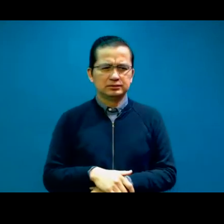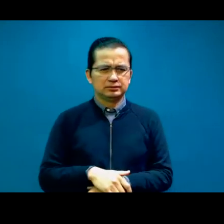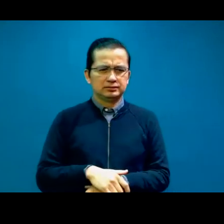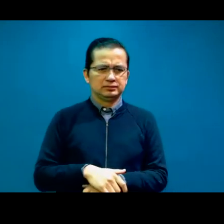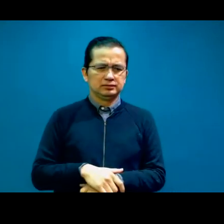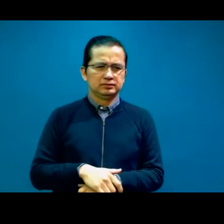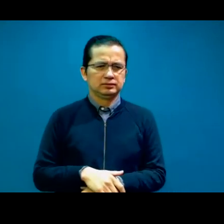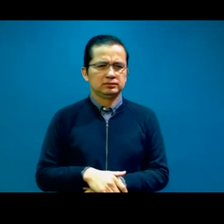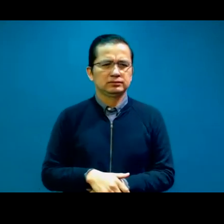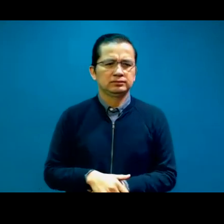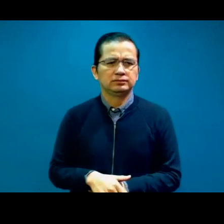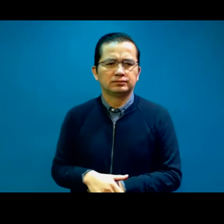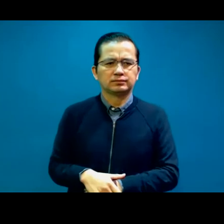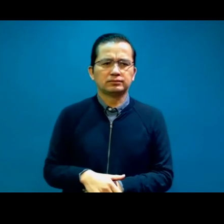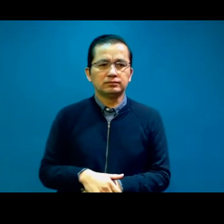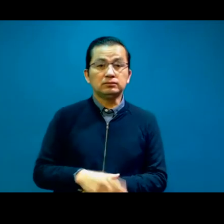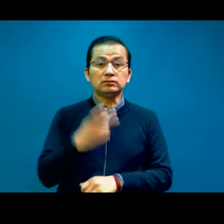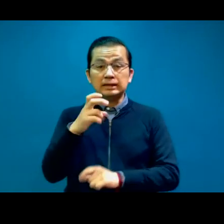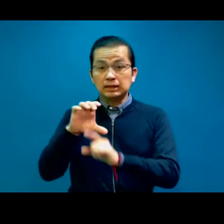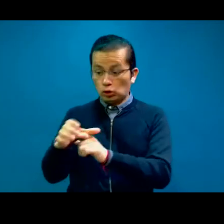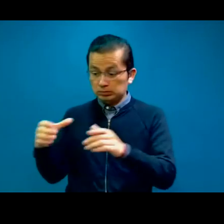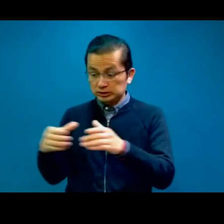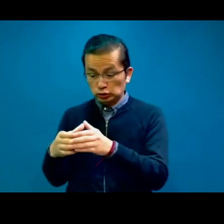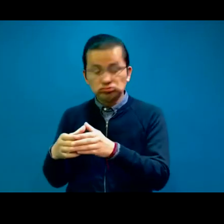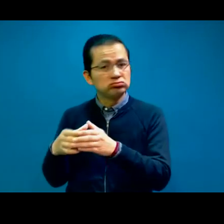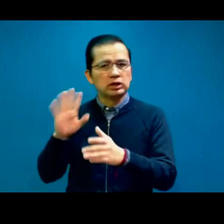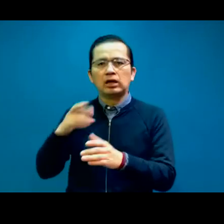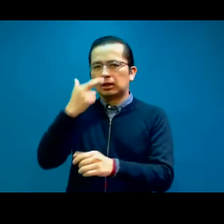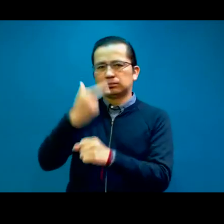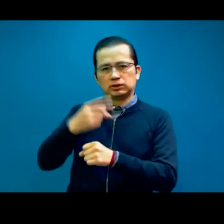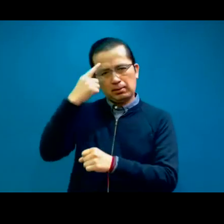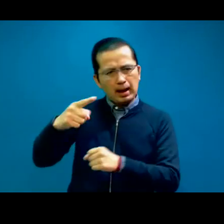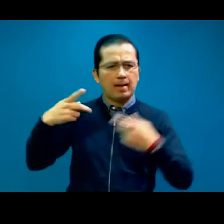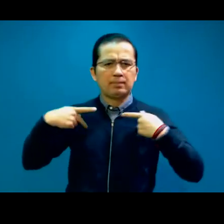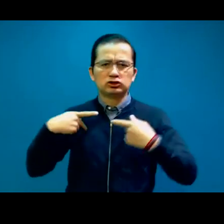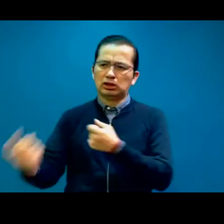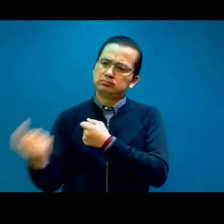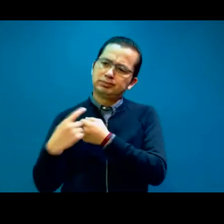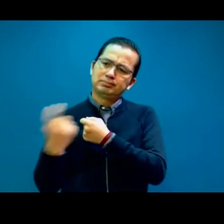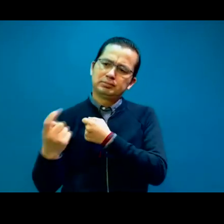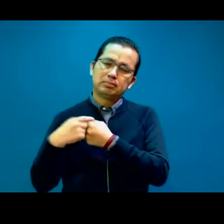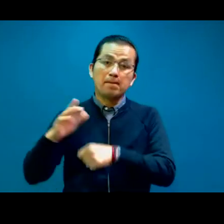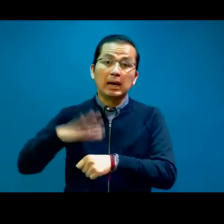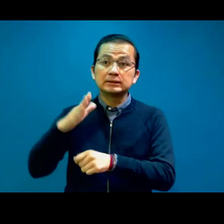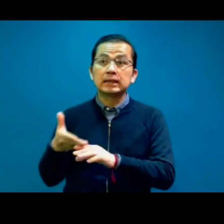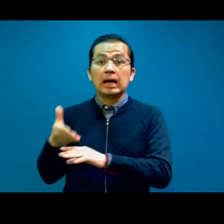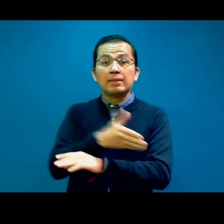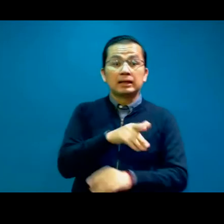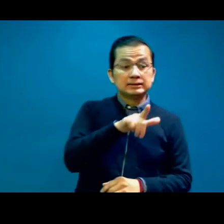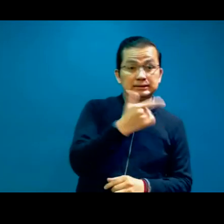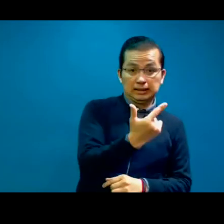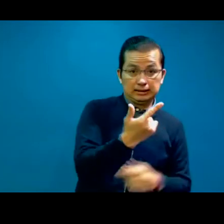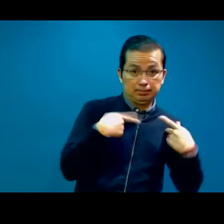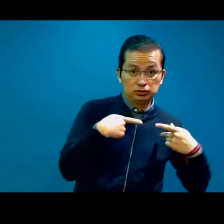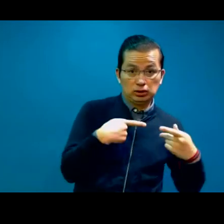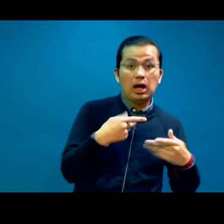Que permitió poder incorporar socios y de ser siete personas, pasamos hoy a ser 84 miembros